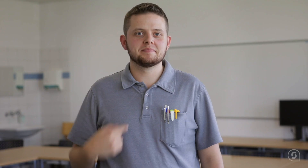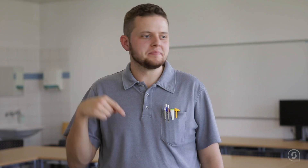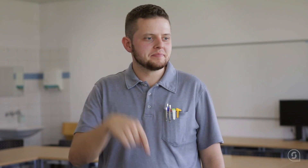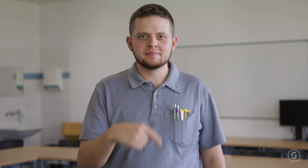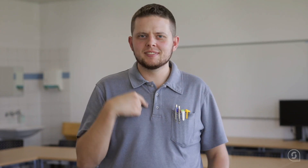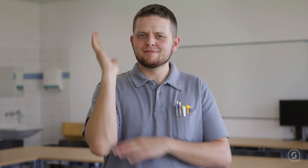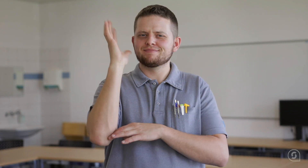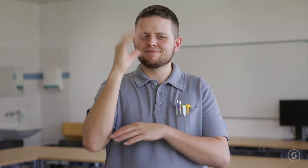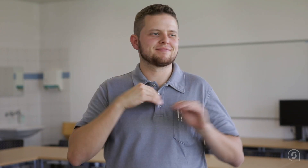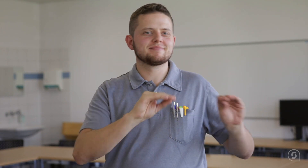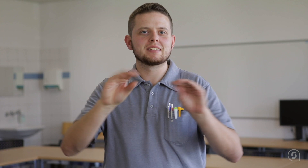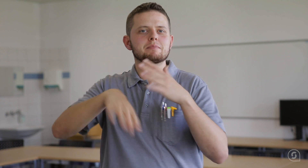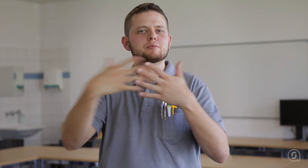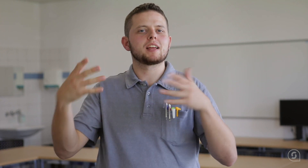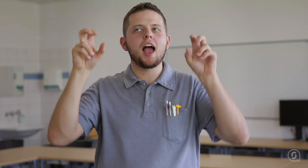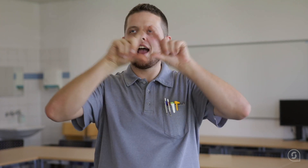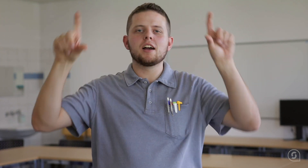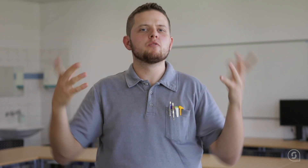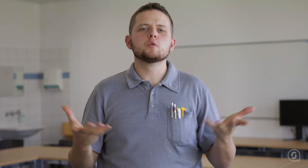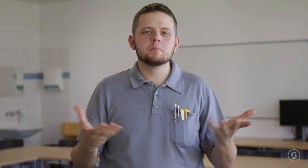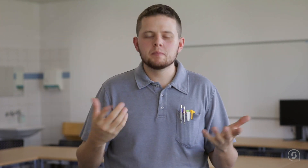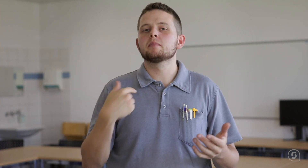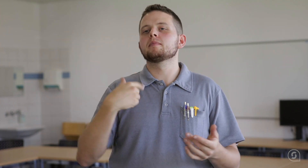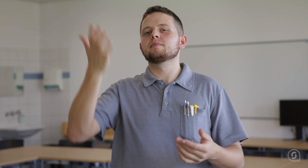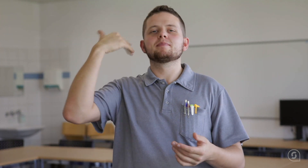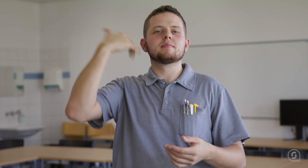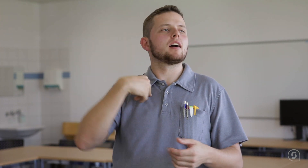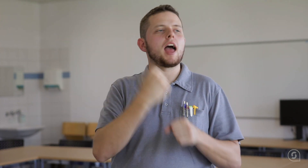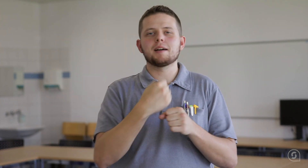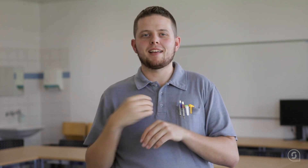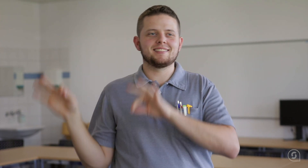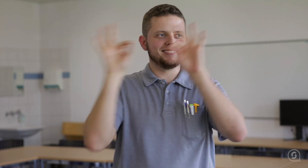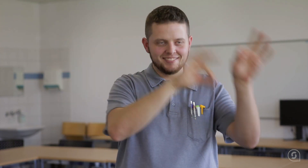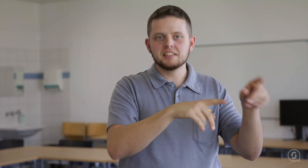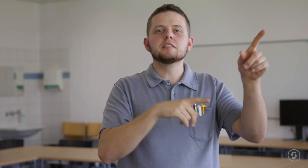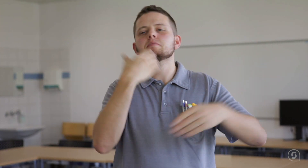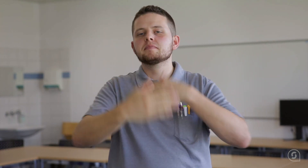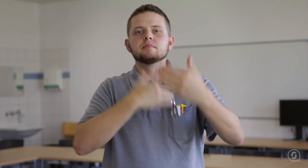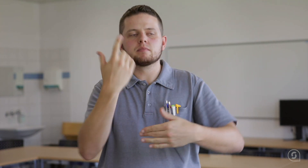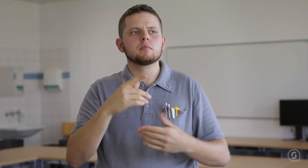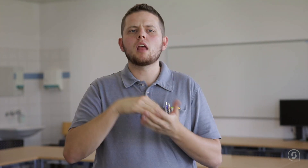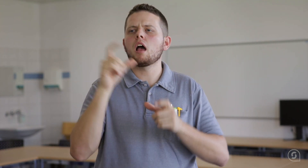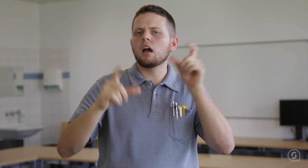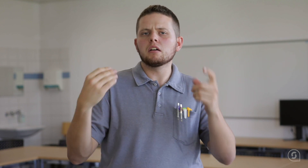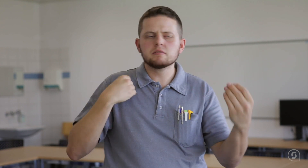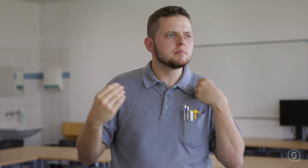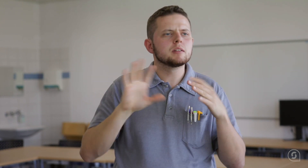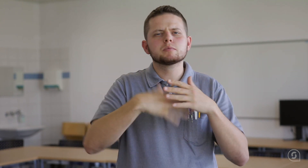Ich gebe einen Gebärdenkurs. Doch wie kam es dazu? Als ich angefangen habe zu arbeiten, fragten meine Kollegen, wie sie mit mir